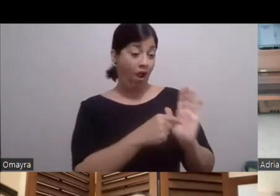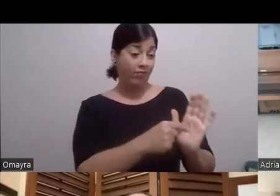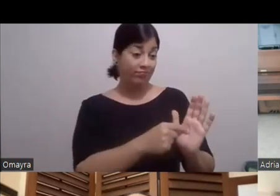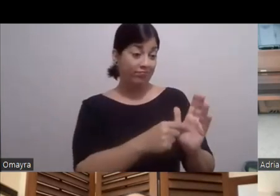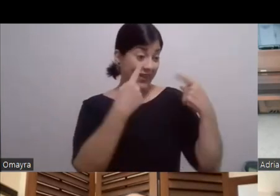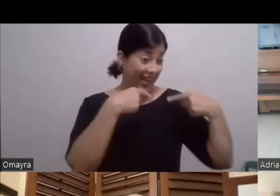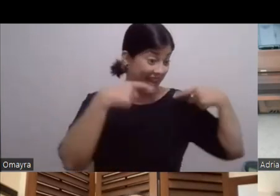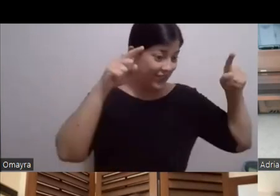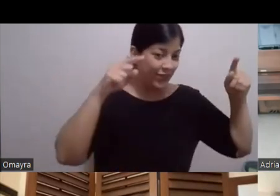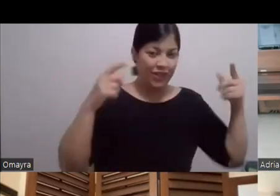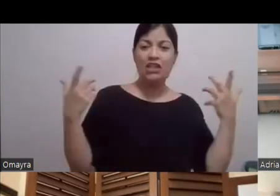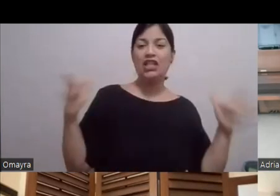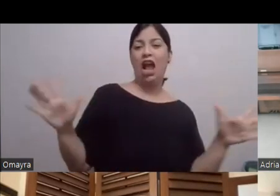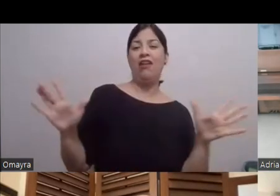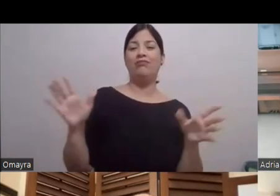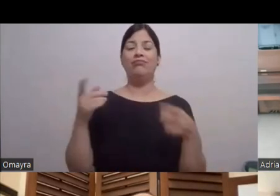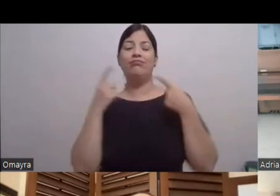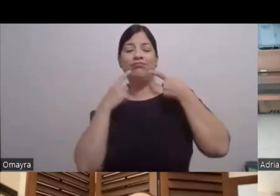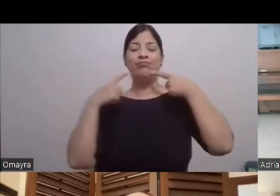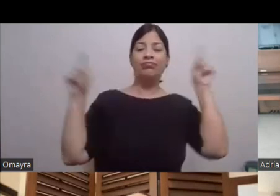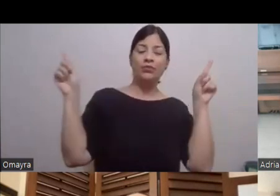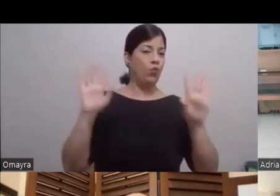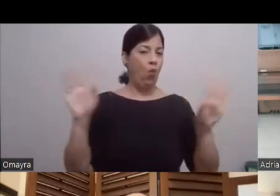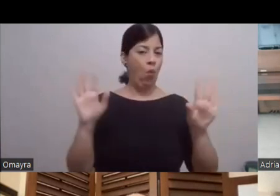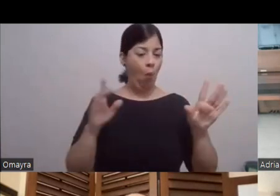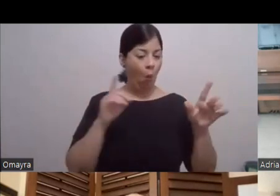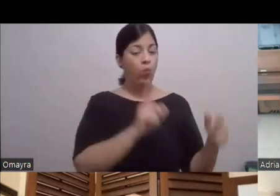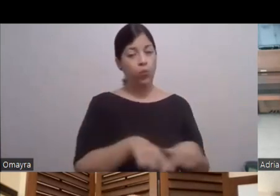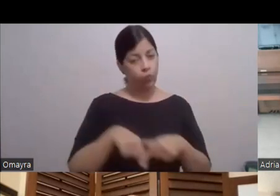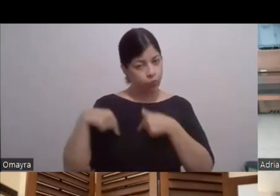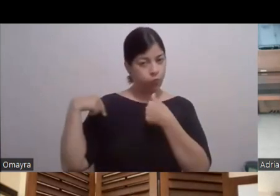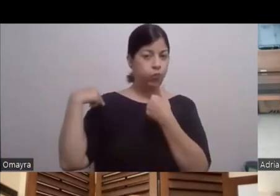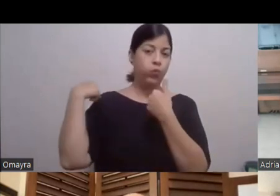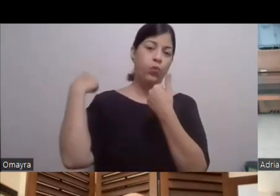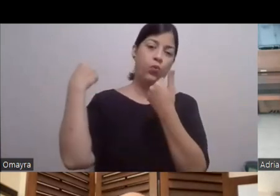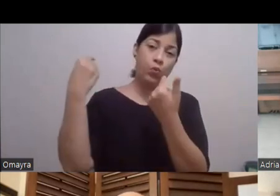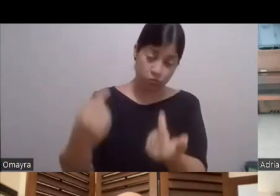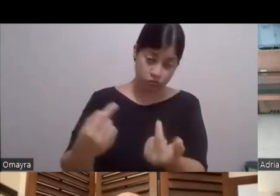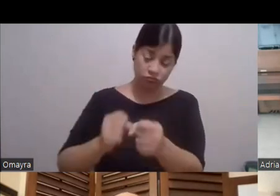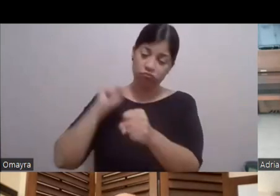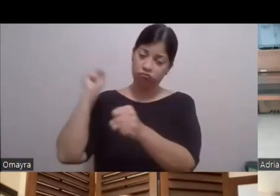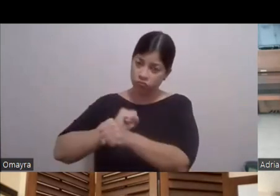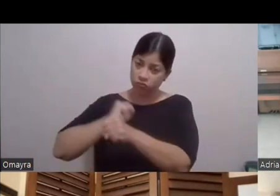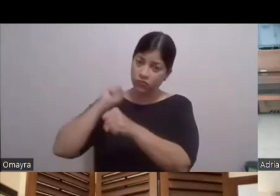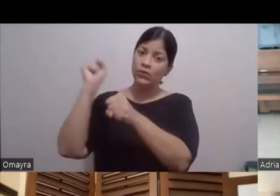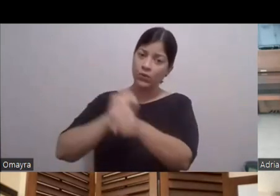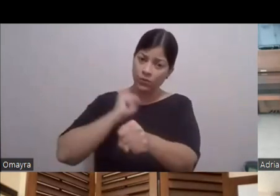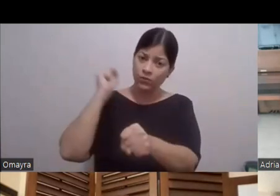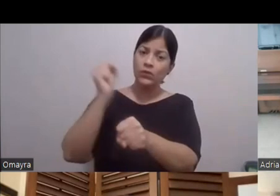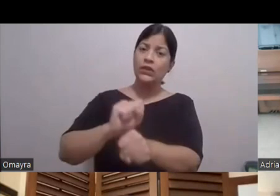estás hecho Esto es como un maratón Es un maratón Y necesitas Desarrollar destreza Claro Mira En Puerto